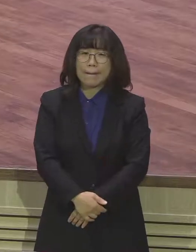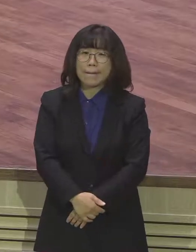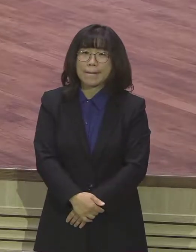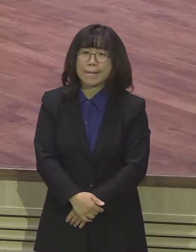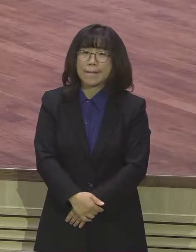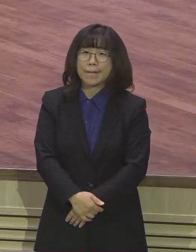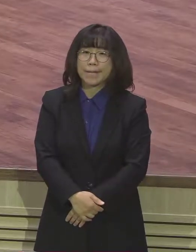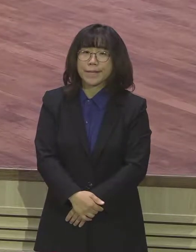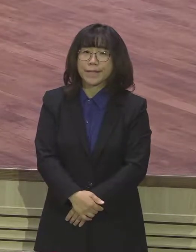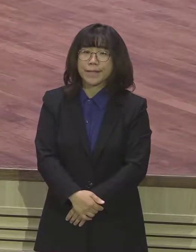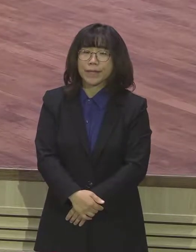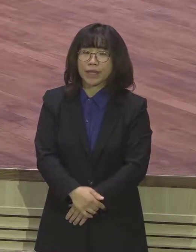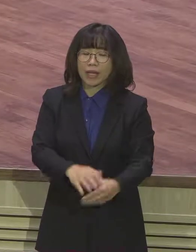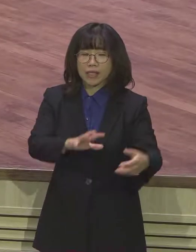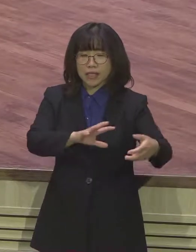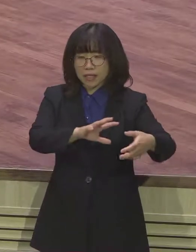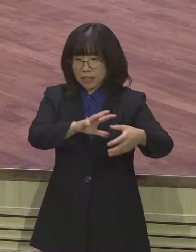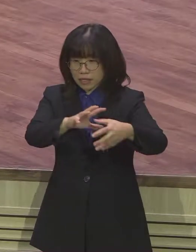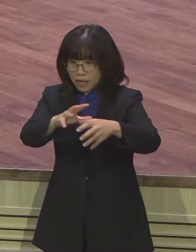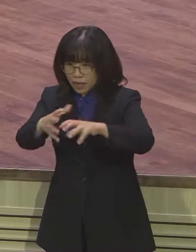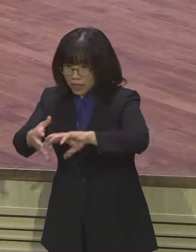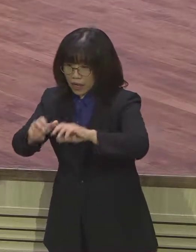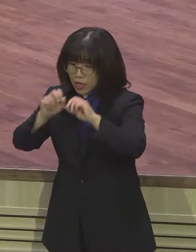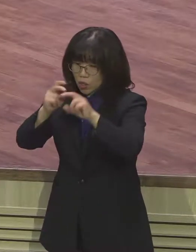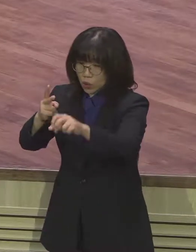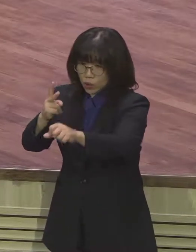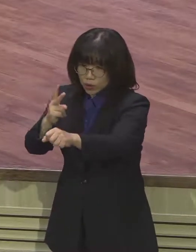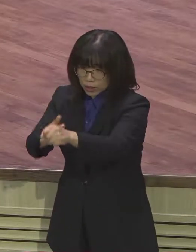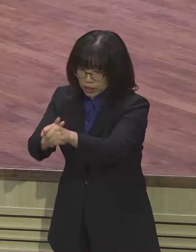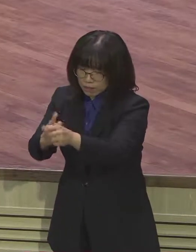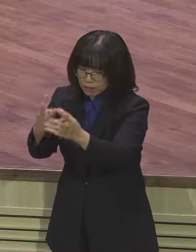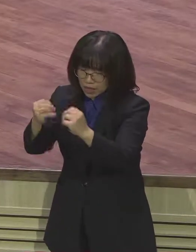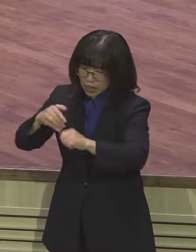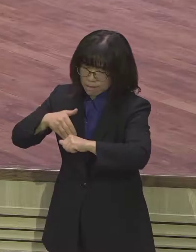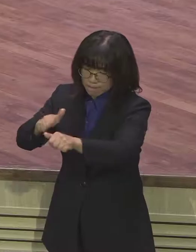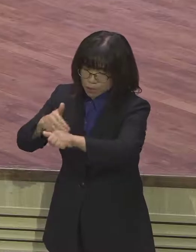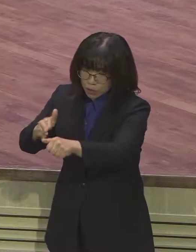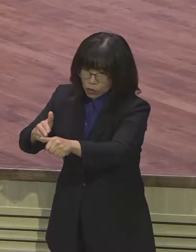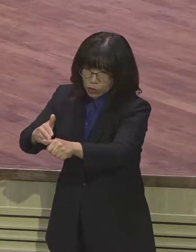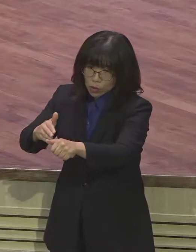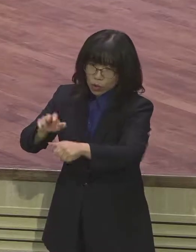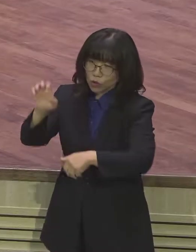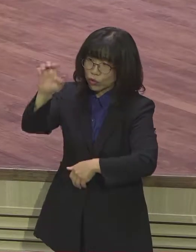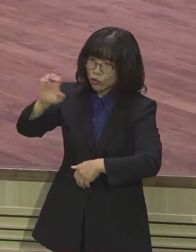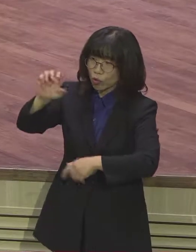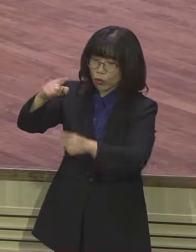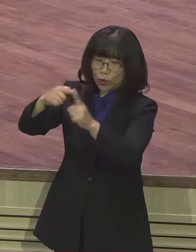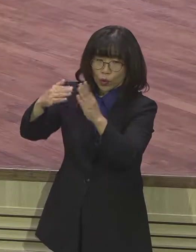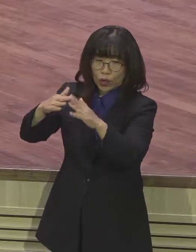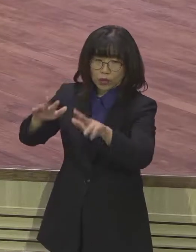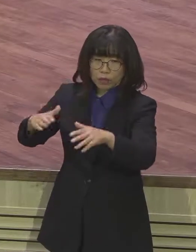전 세계에 많은 선교사를 파성했던 유럽기들이 문을 닫냐 바로 이 복음의 언약의 바톤이 전달되지 않았기 때문에